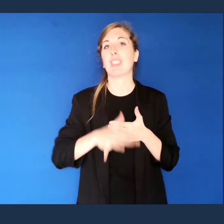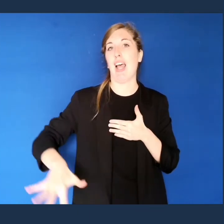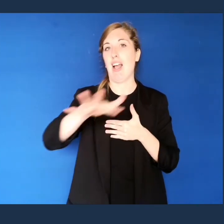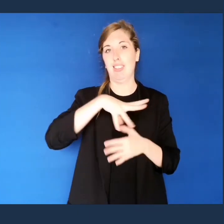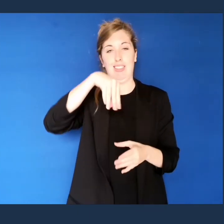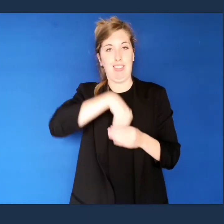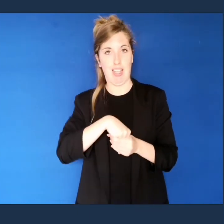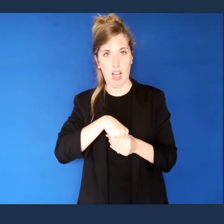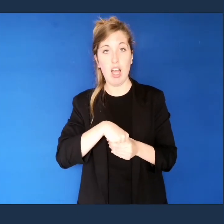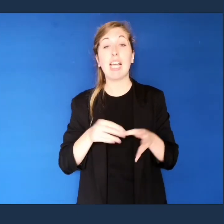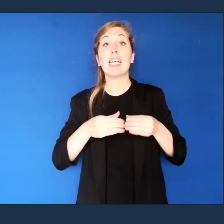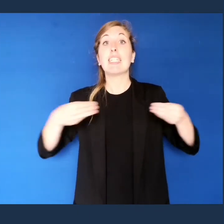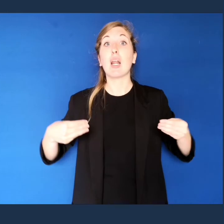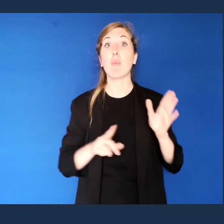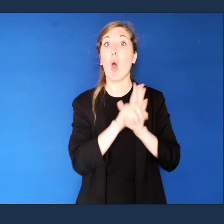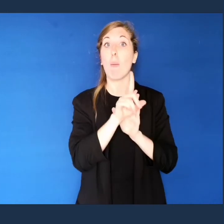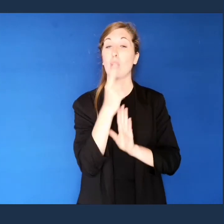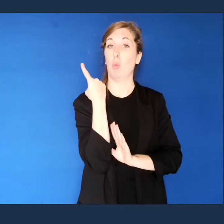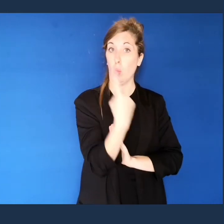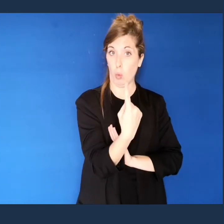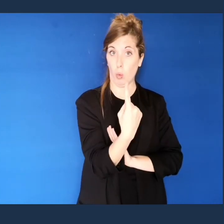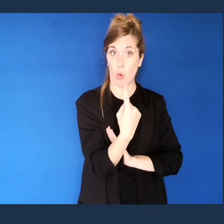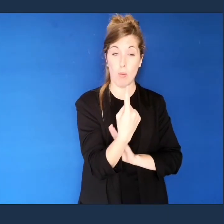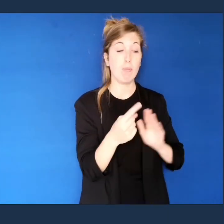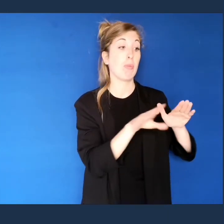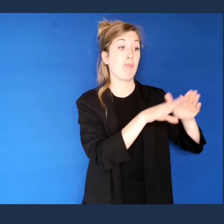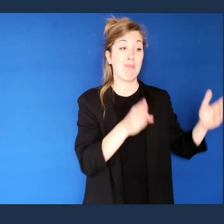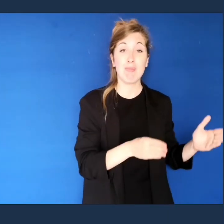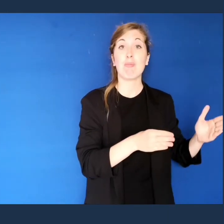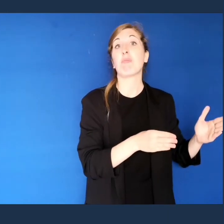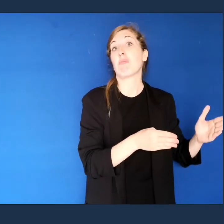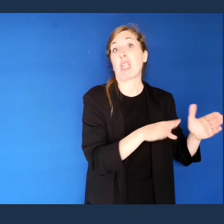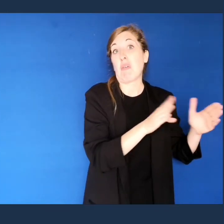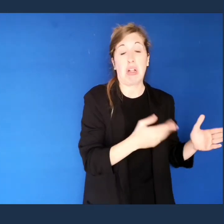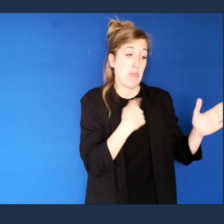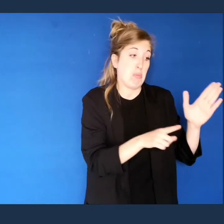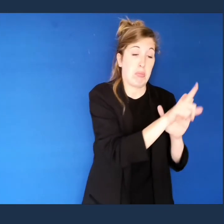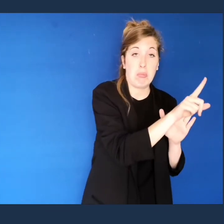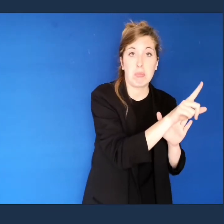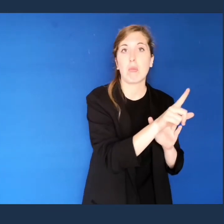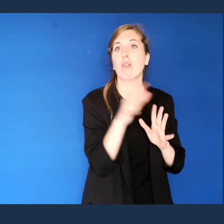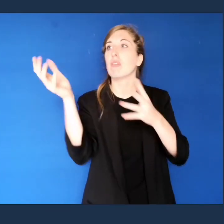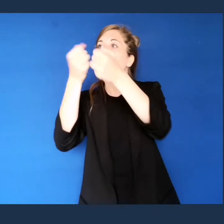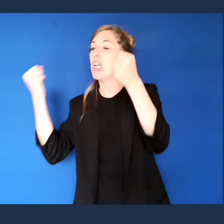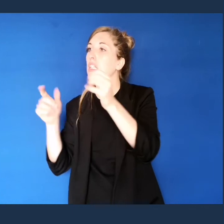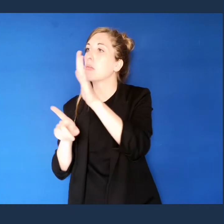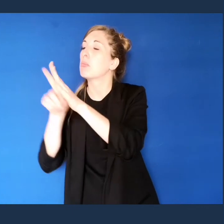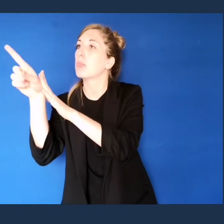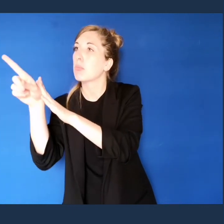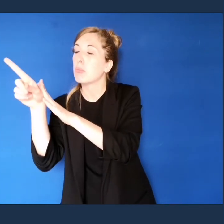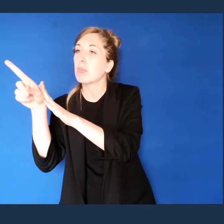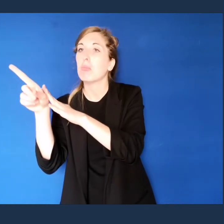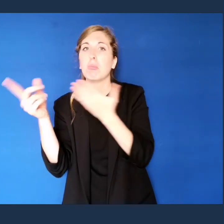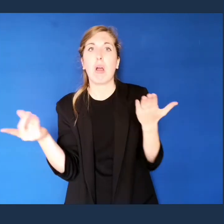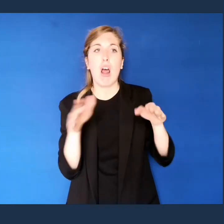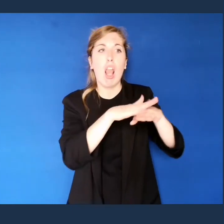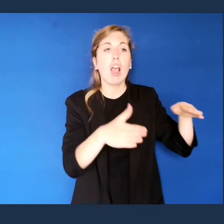solo termometro, possiamo misurare la temperatura vicino alla scrivania o la finestra, ma non sapremo quanto essa si discosti